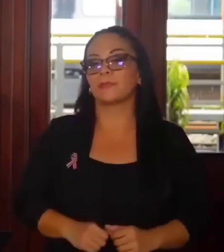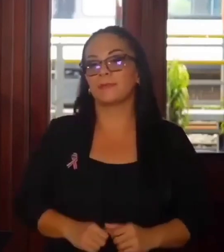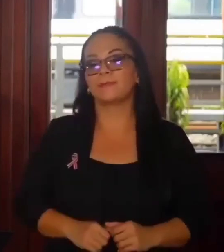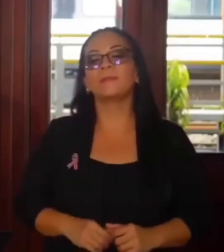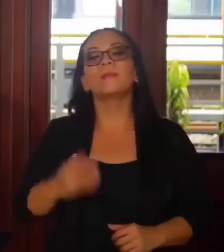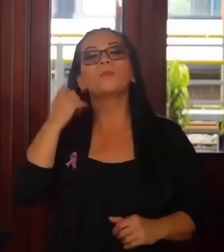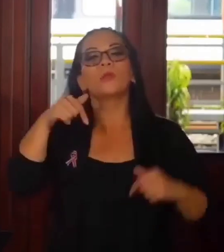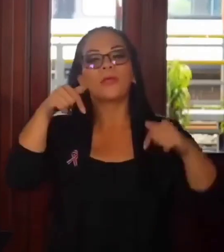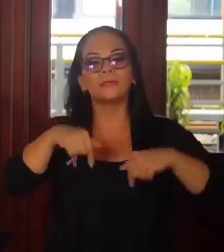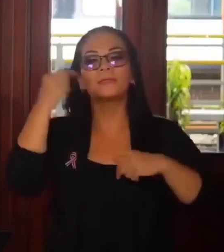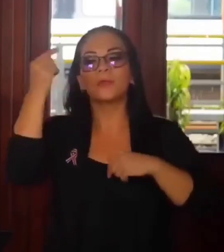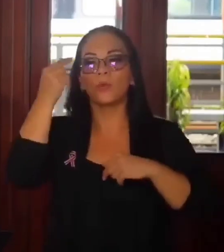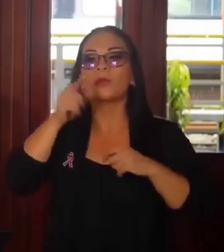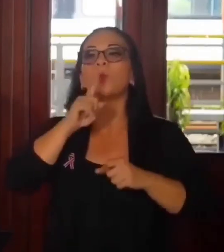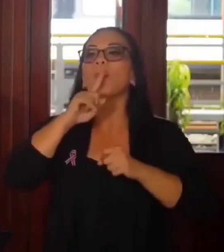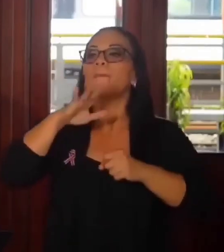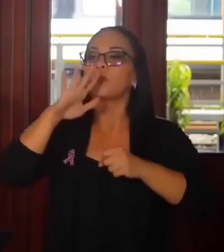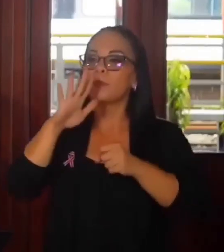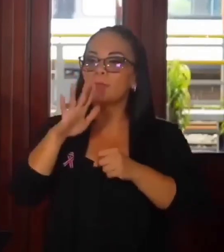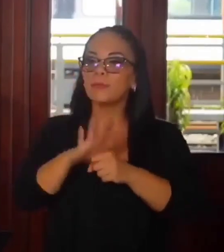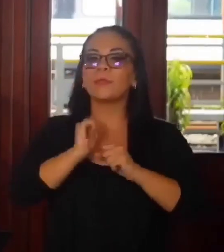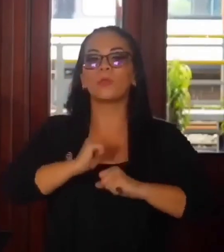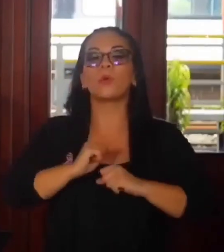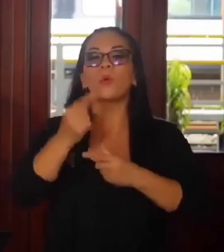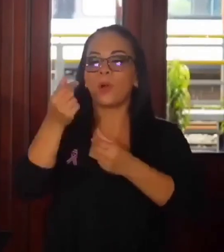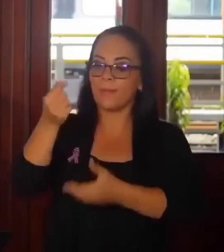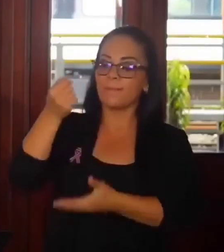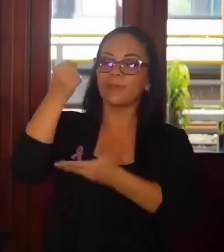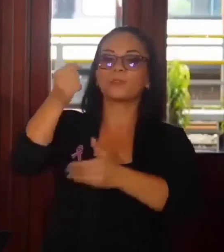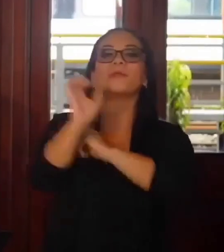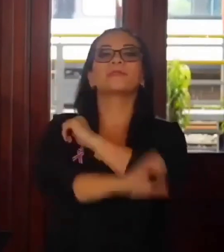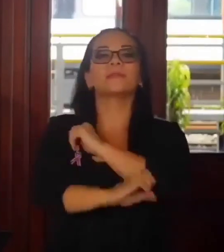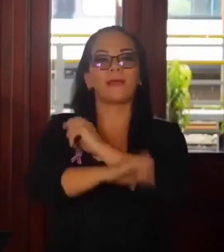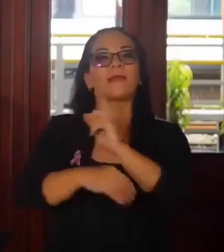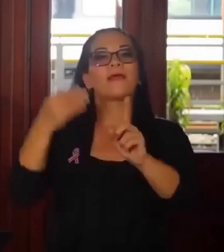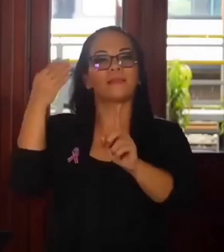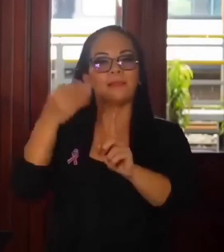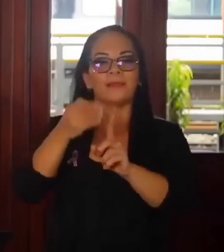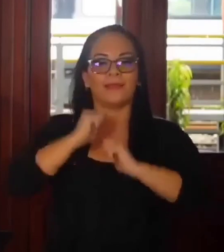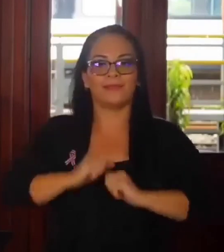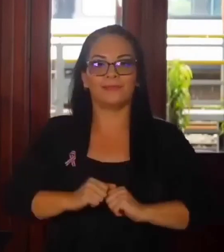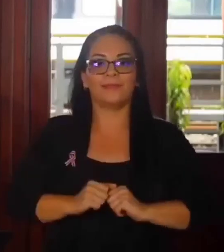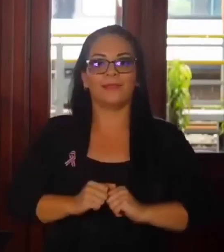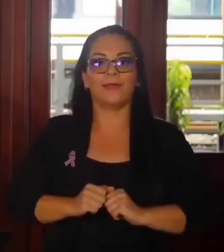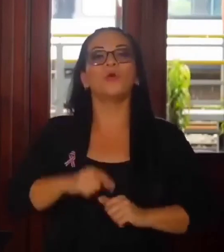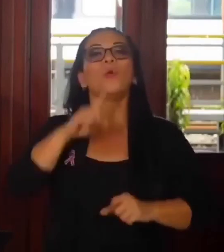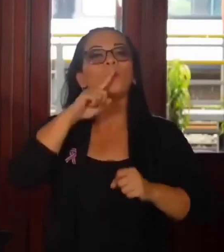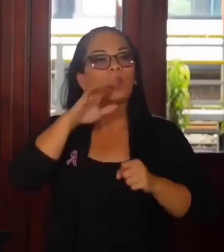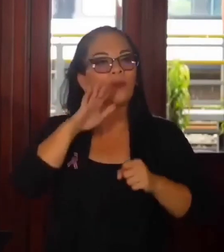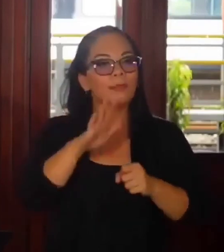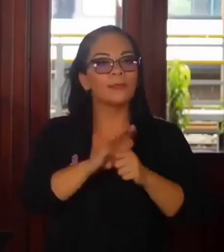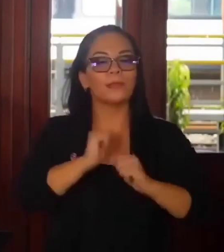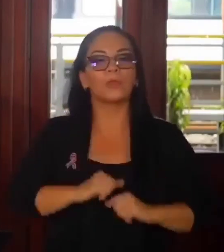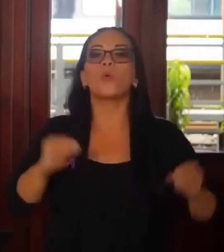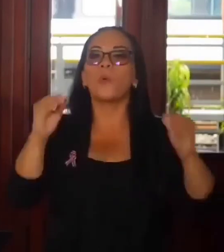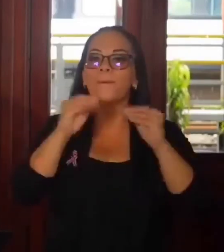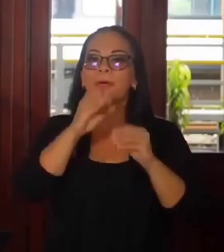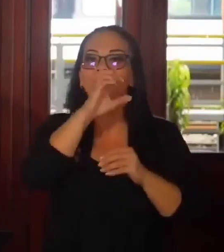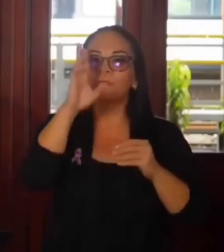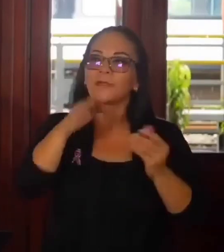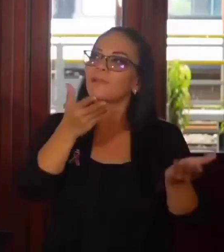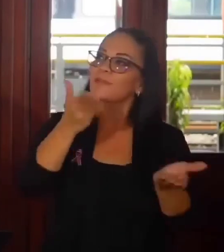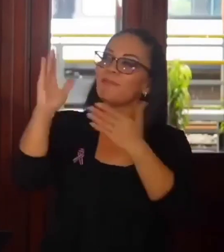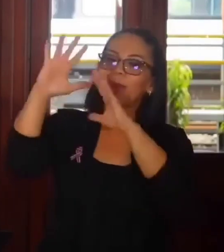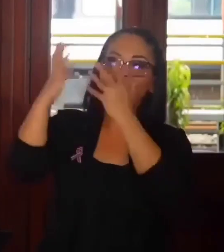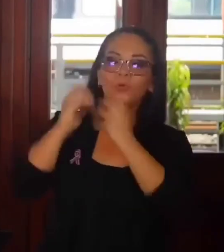porque este gobierno está comprometido con la inversión extranjera directa, está comprometido con llevar más Costa Rica